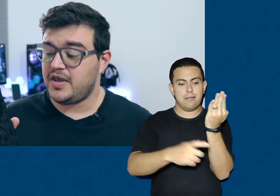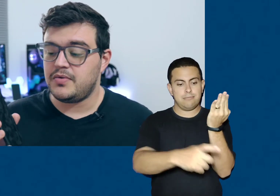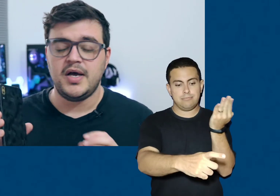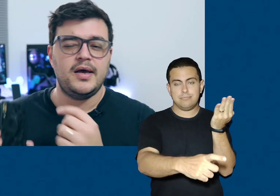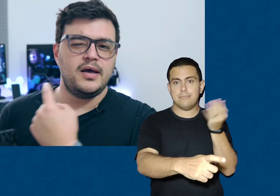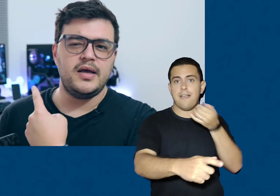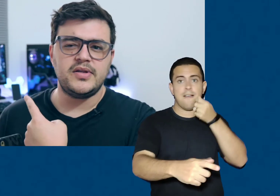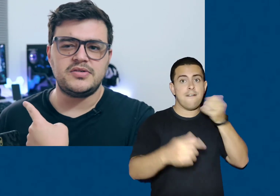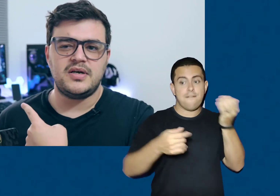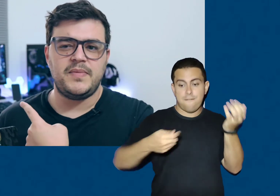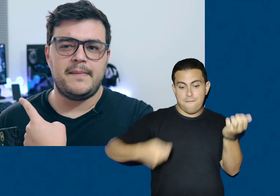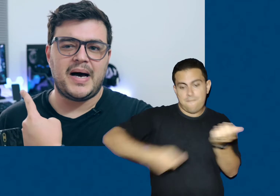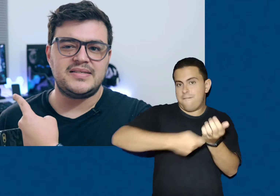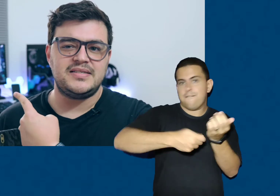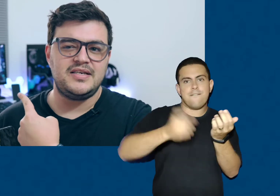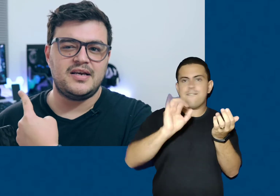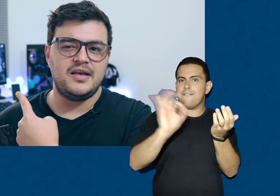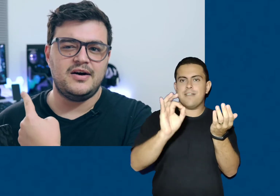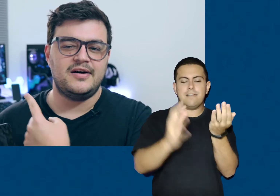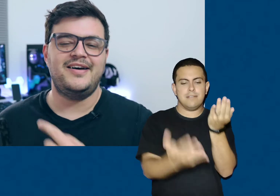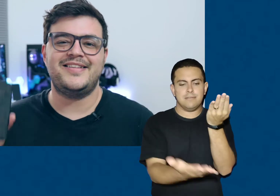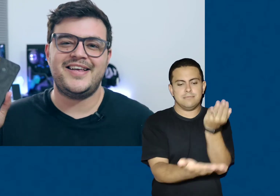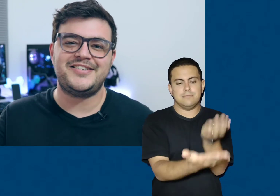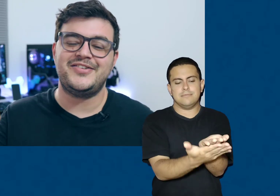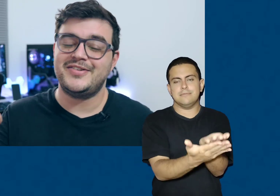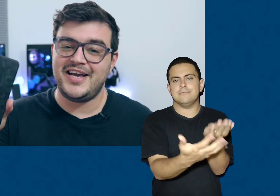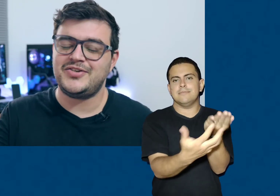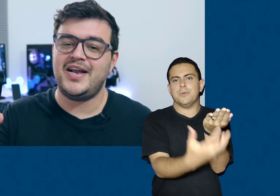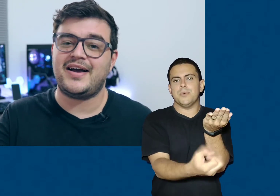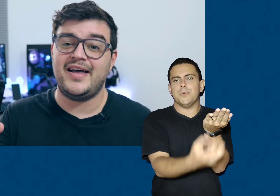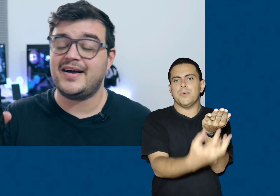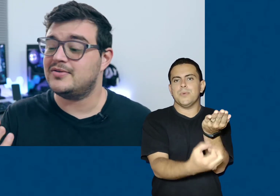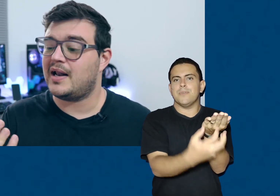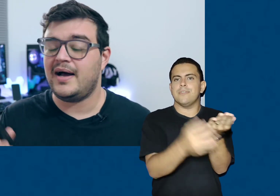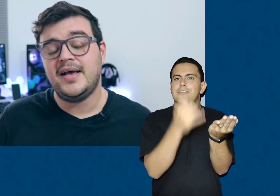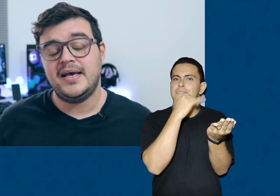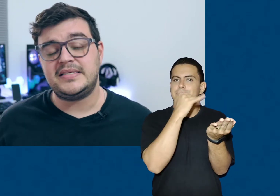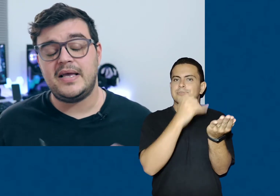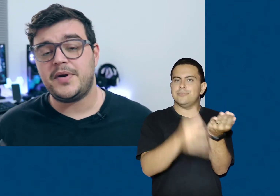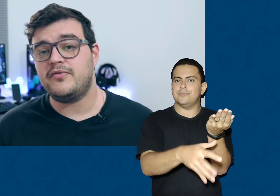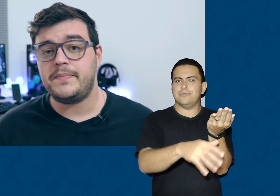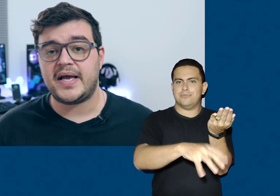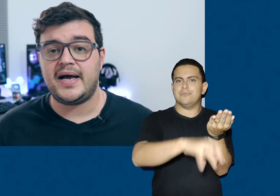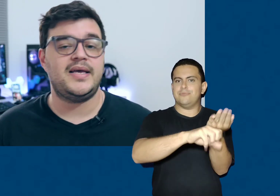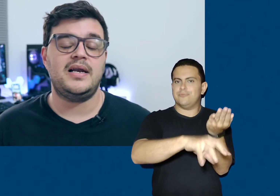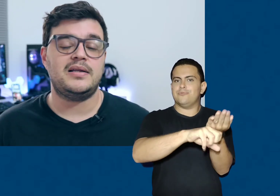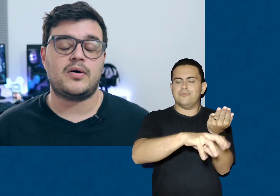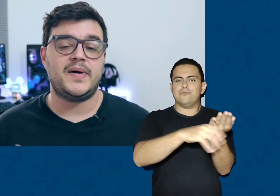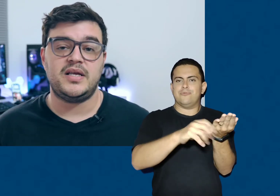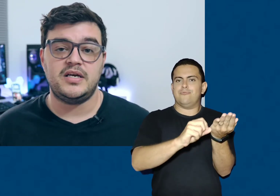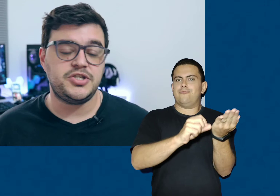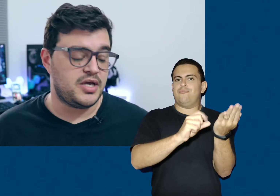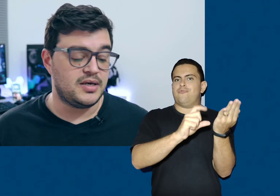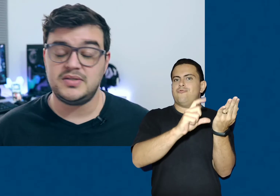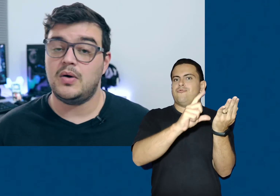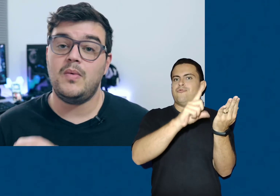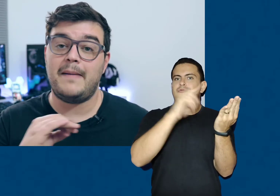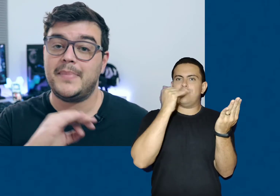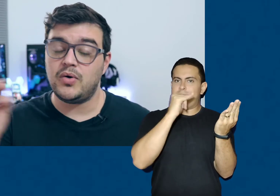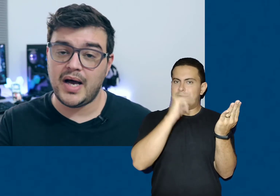fio. E aí eu deixo na minha basezinha aqui, ó, deixo ele carregando lá, e sempre que eu vou pegar ele, ele está com a bateria cheia. Isso é uma mão